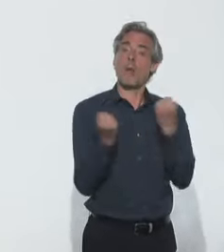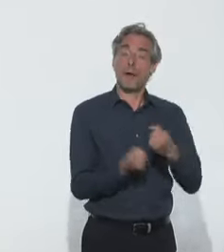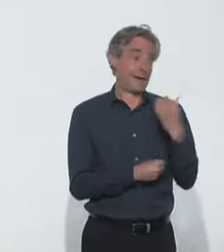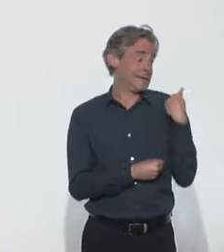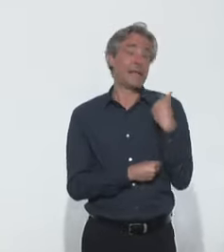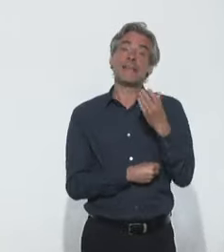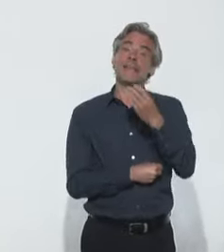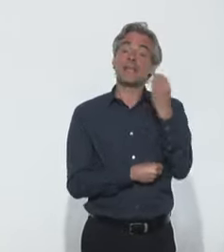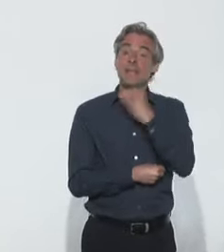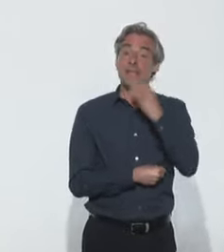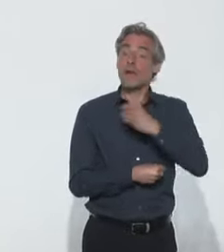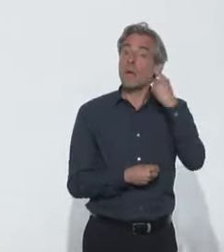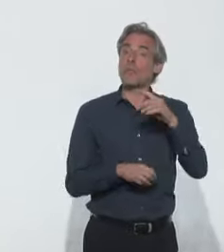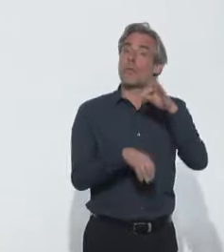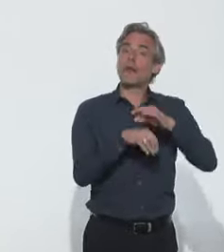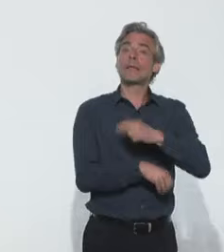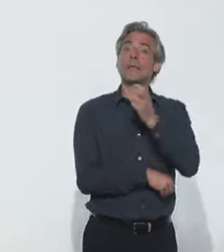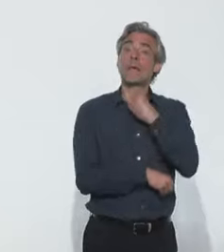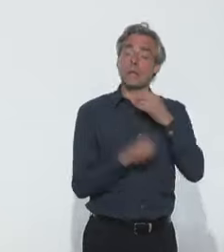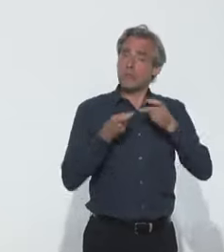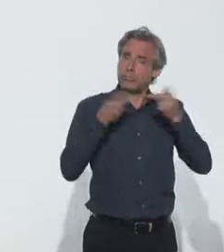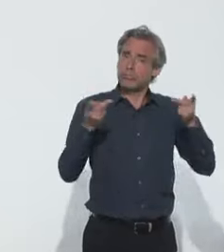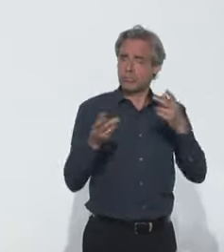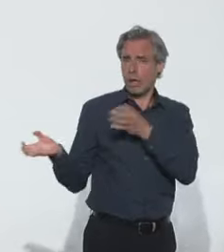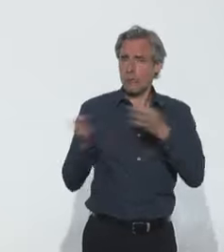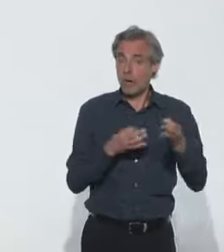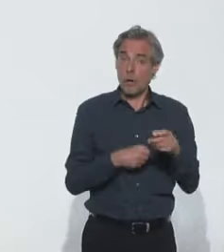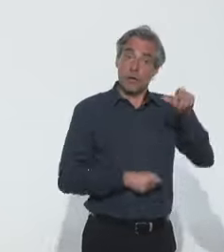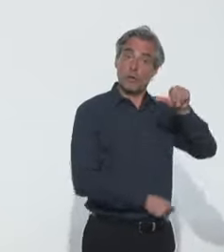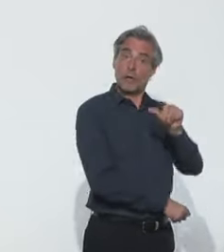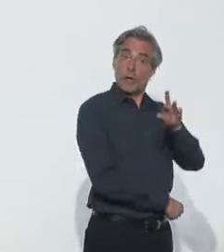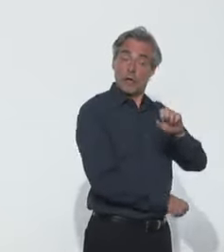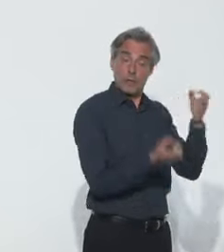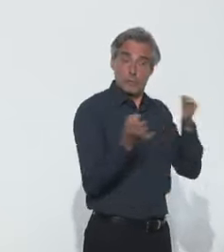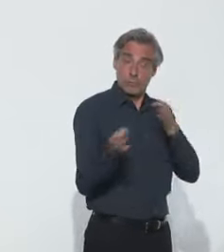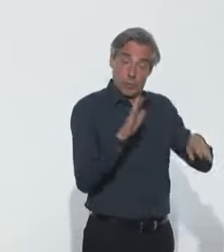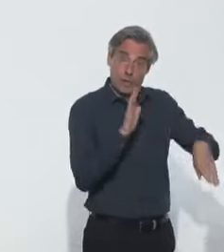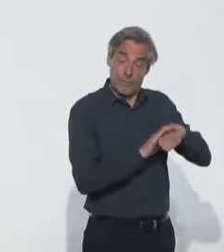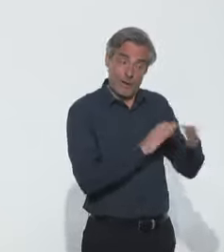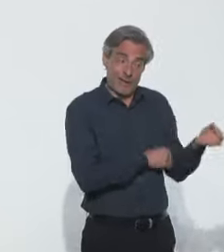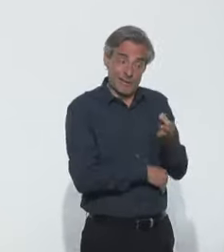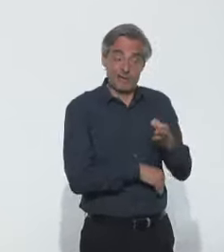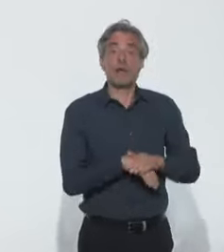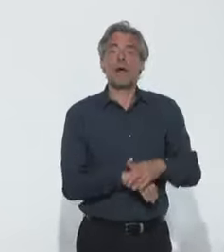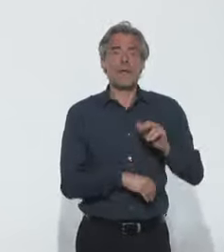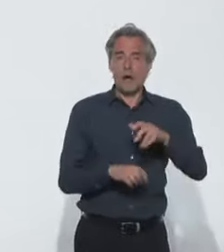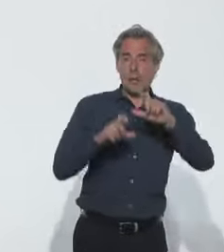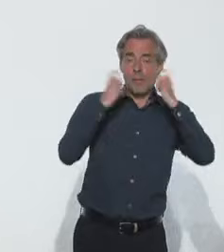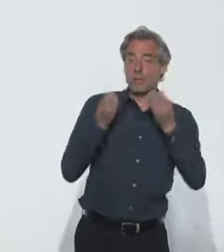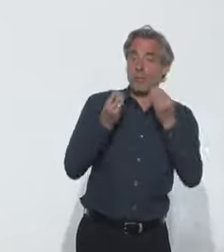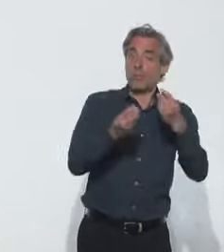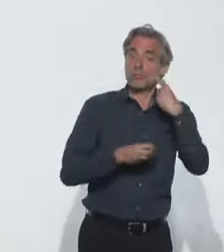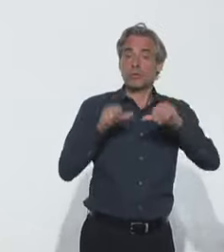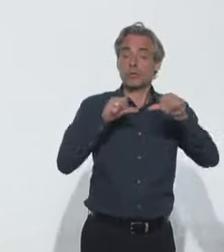pour la grippe. Et donc, c'est ce qui a été proposé par les agences régionales de santé dès le début lorsqu'on détectait des cas et qu'on proposait des masques